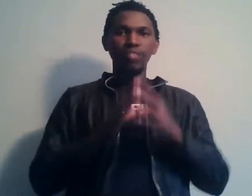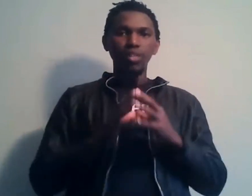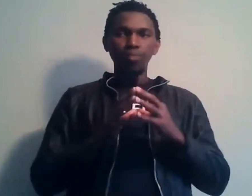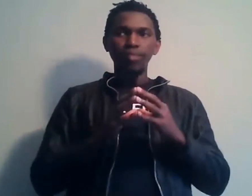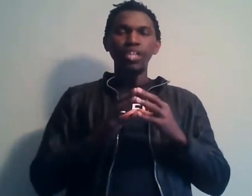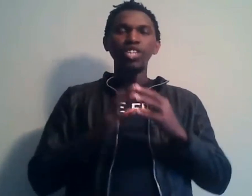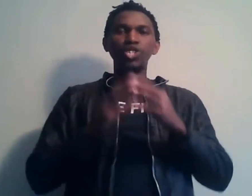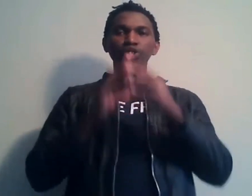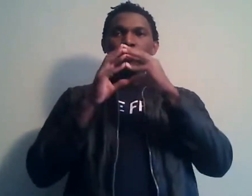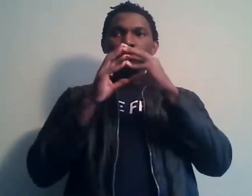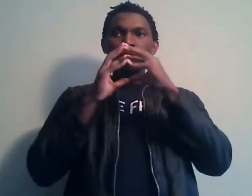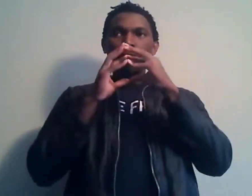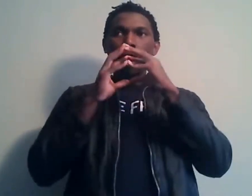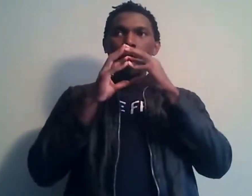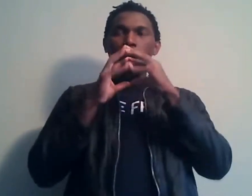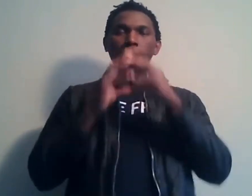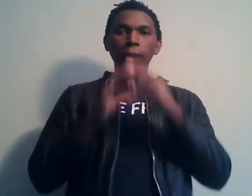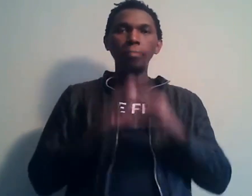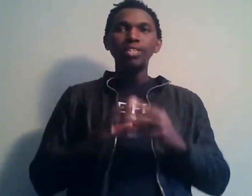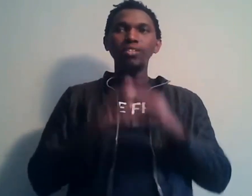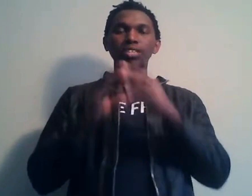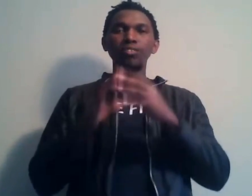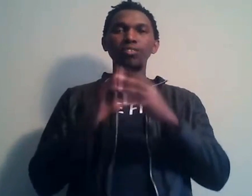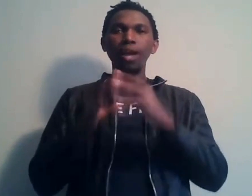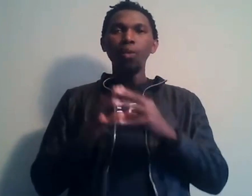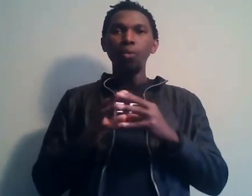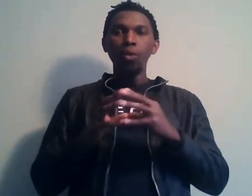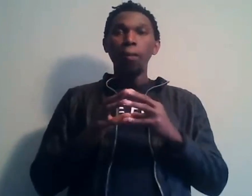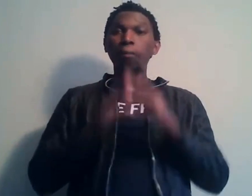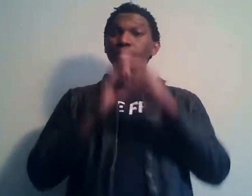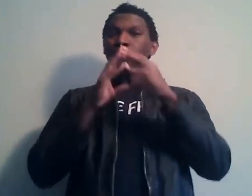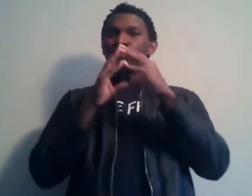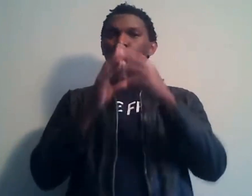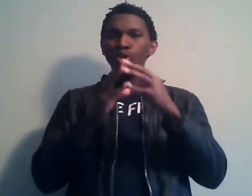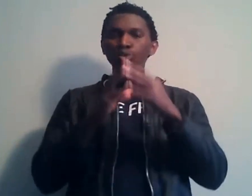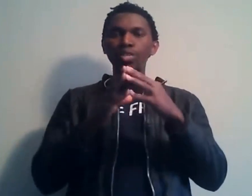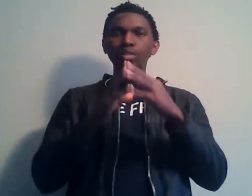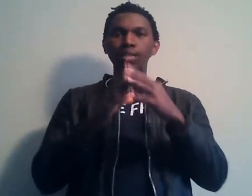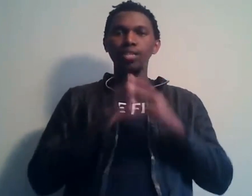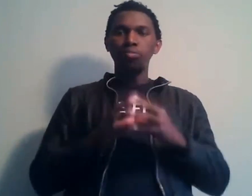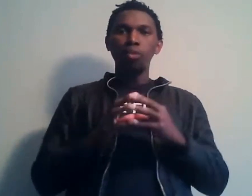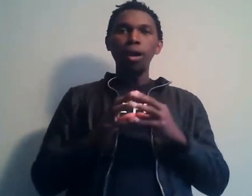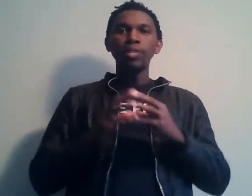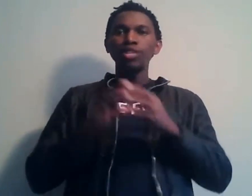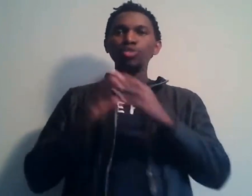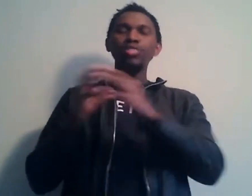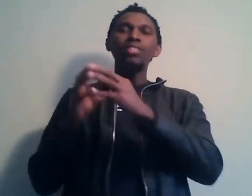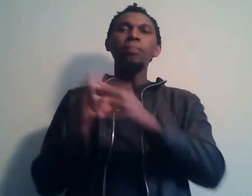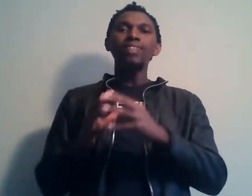vidéo, vais te emmener dans un niveau là où peut-être que toi aujourd'hui qui est dans la diaspora, tu t'étais peut